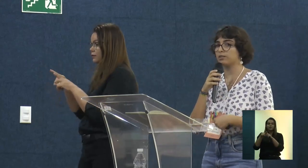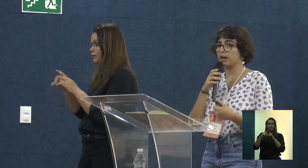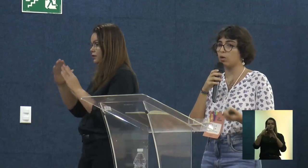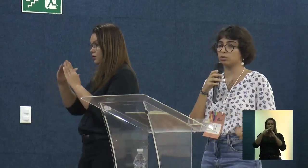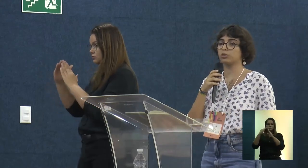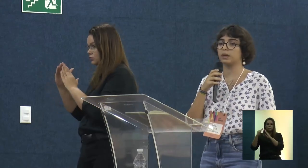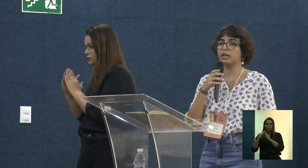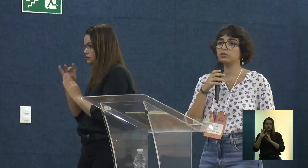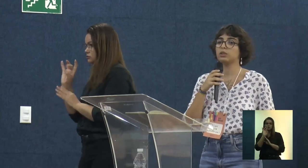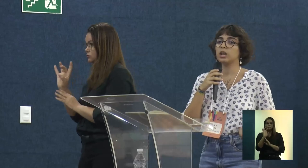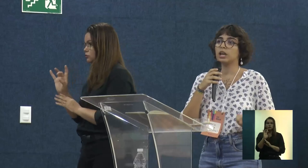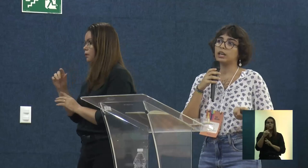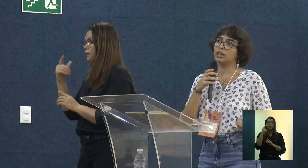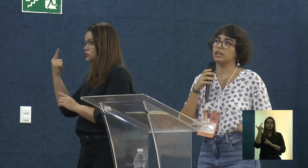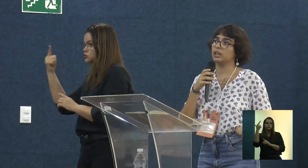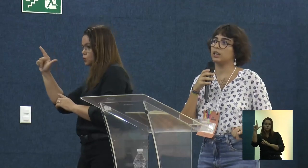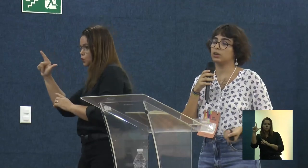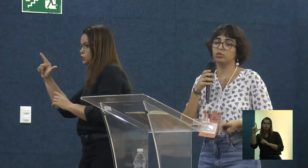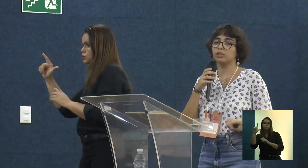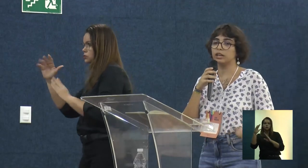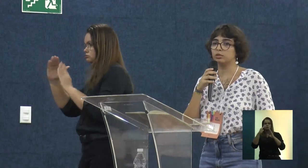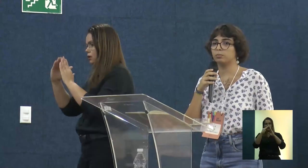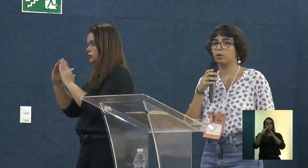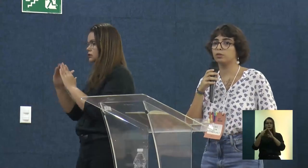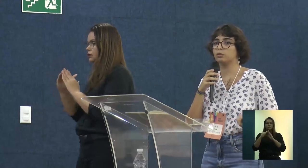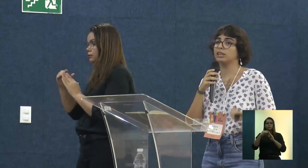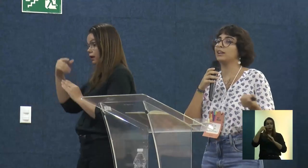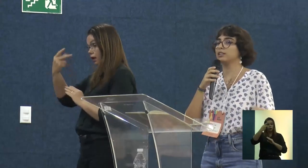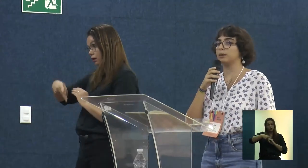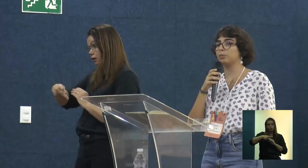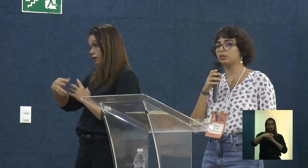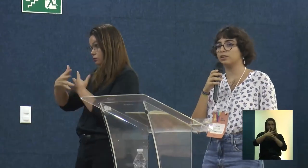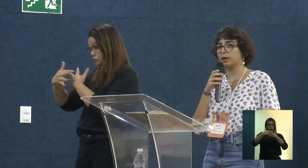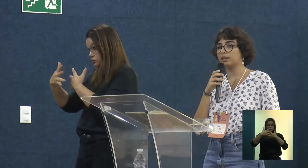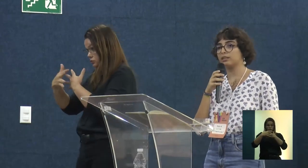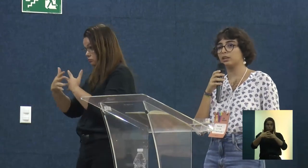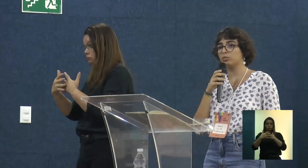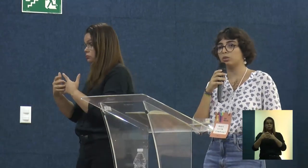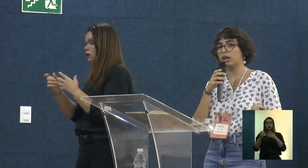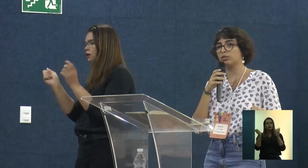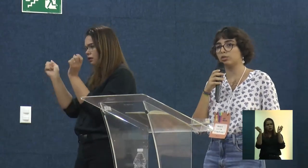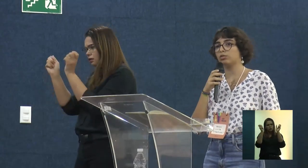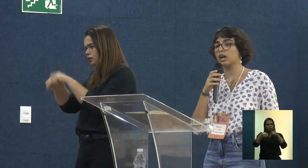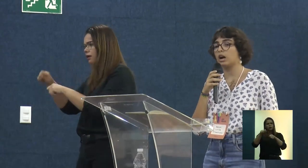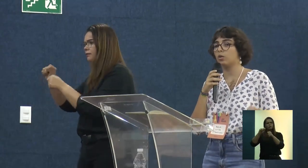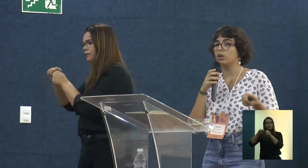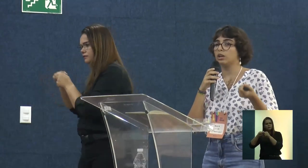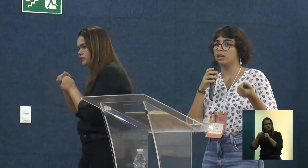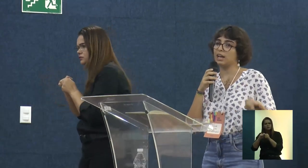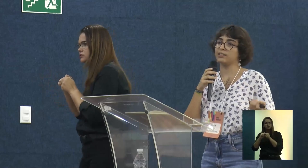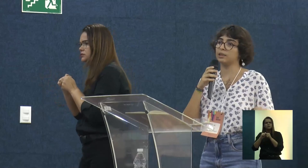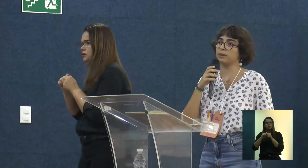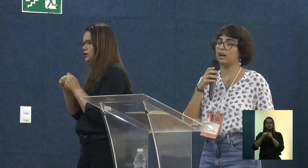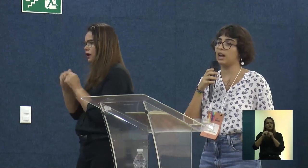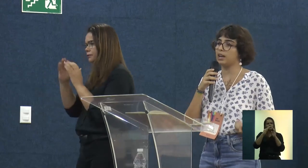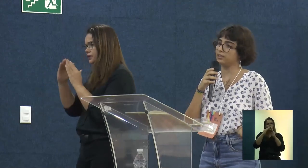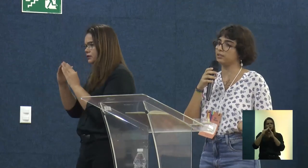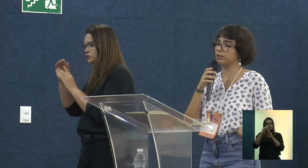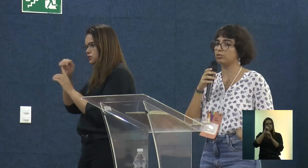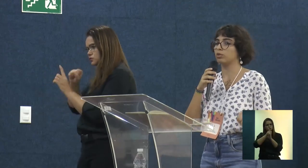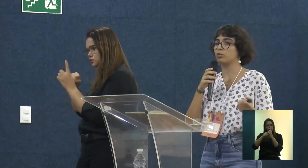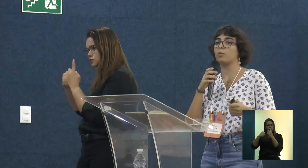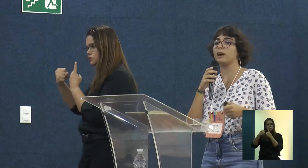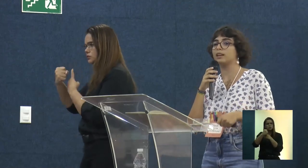na época, mas para outros prédios no centro, provando que dá sim para poder fazer a habitação social e dá sim para